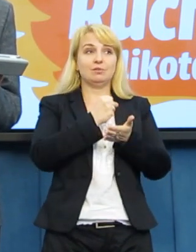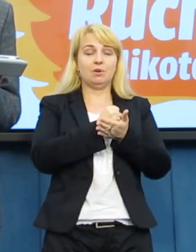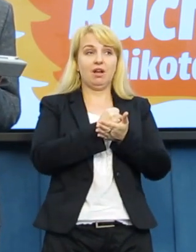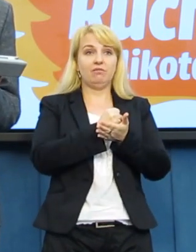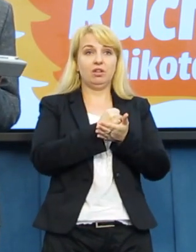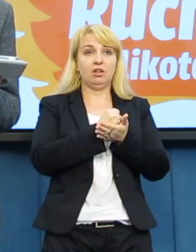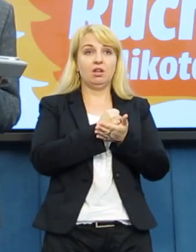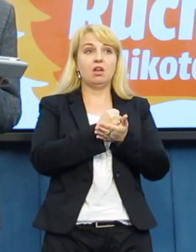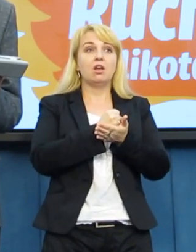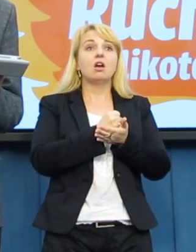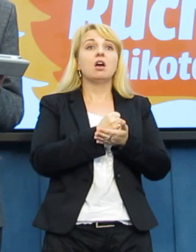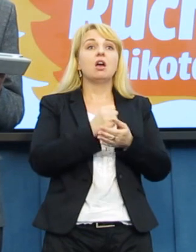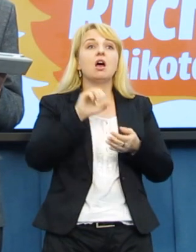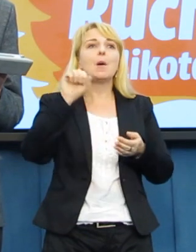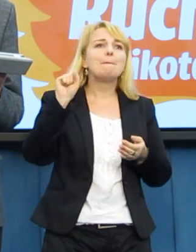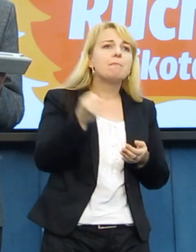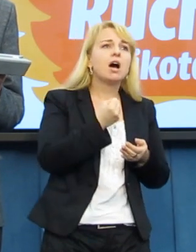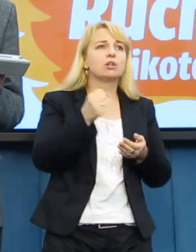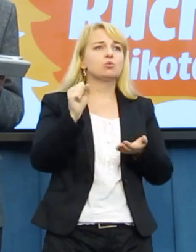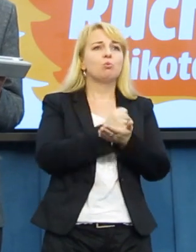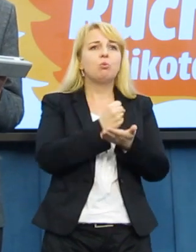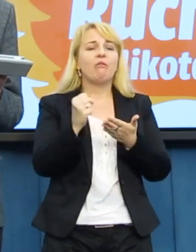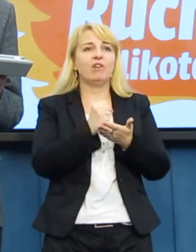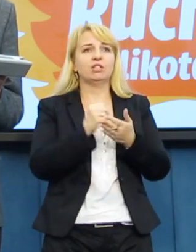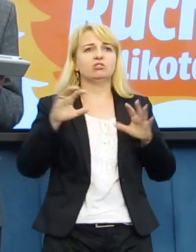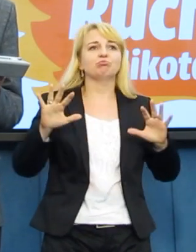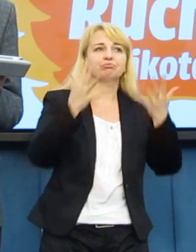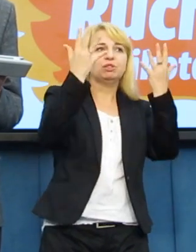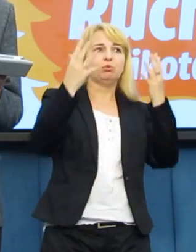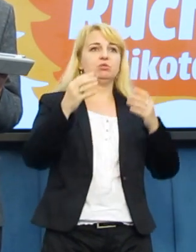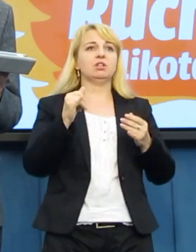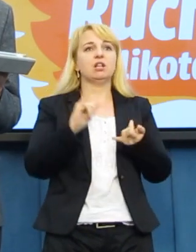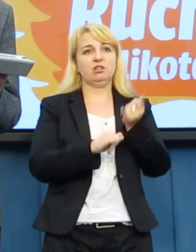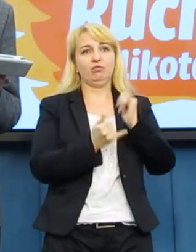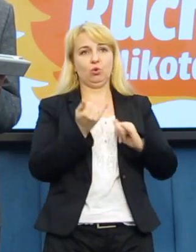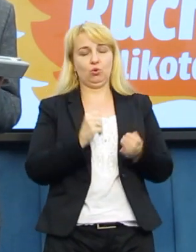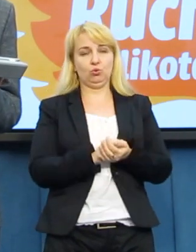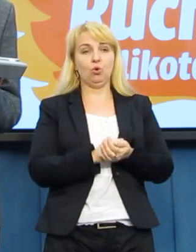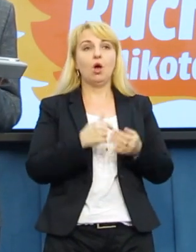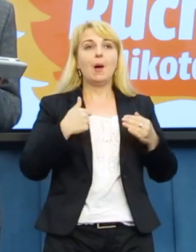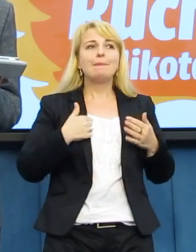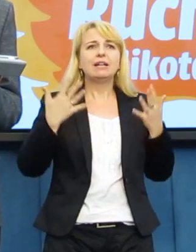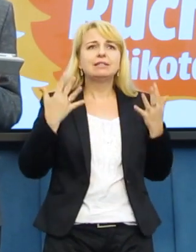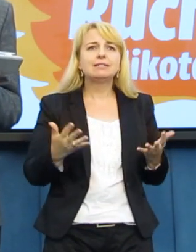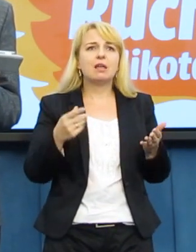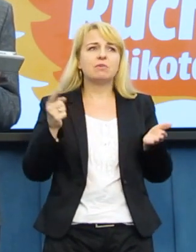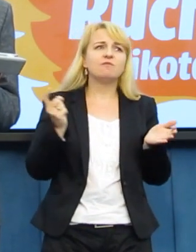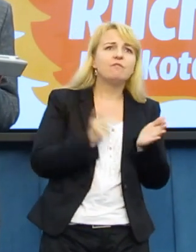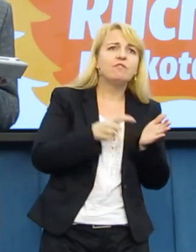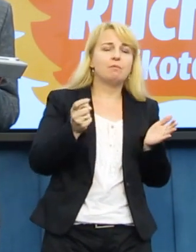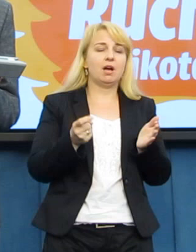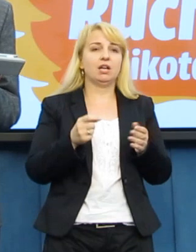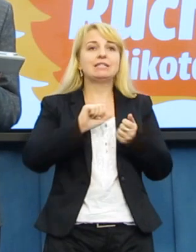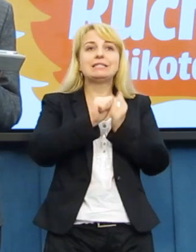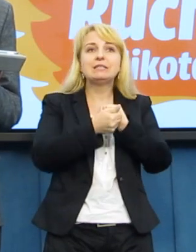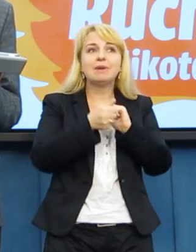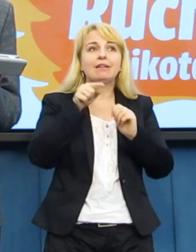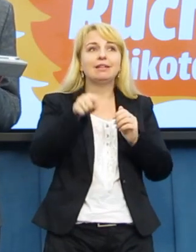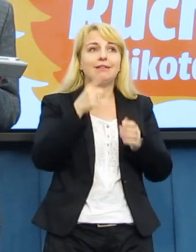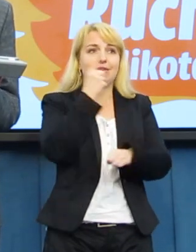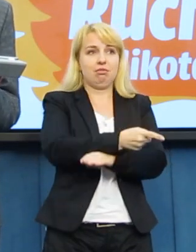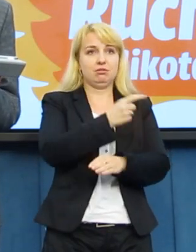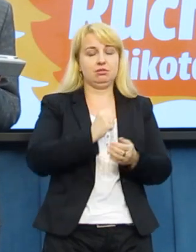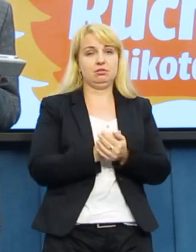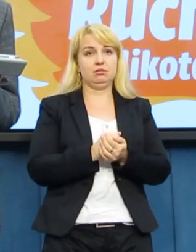jakąś bardzo poważną demonstrację w Toruniu i będziemy się domagali od radnych i od miasta zmiany tej haniebnej